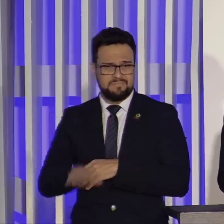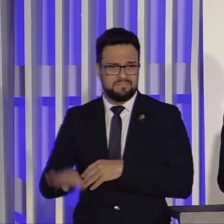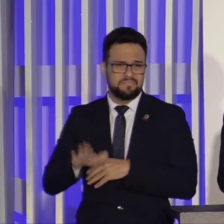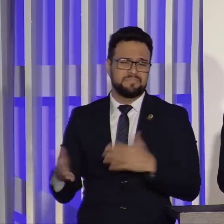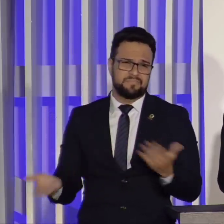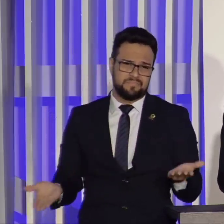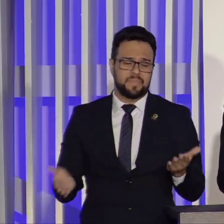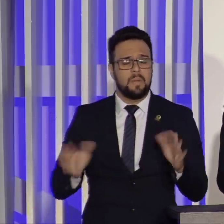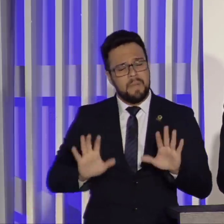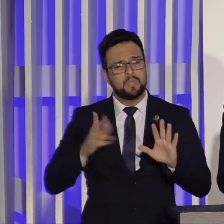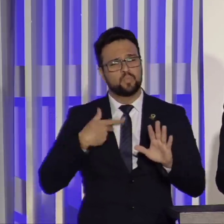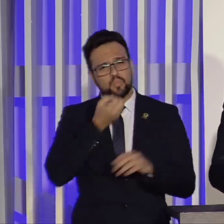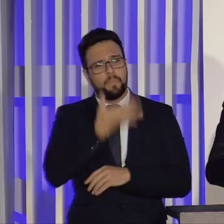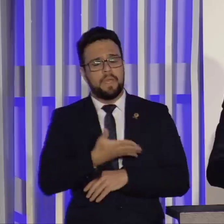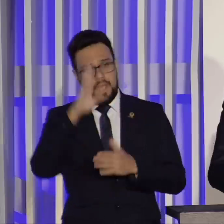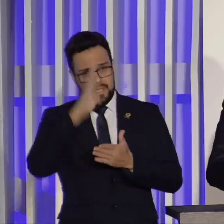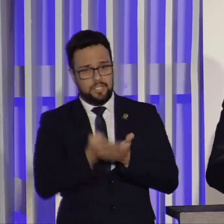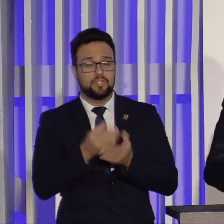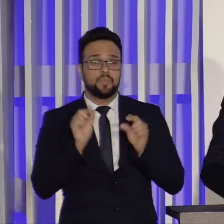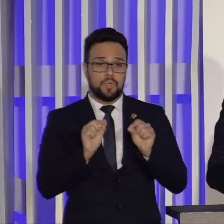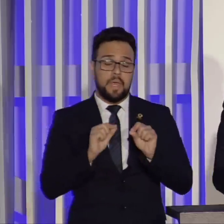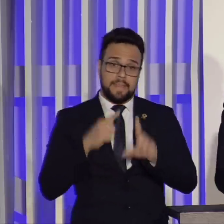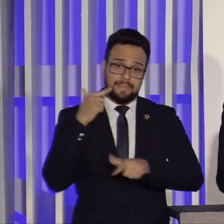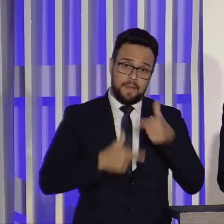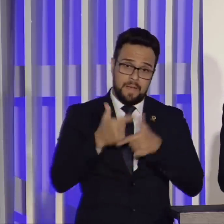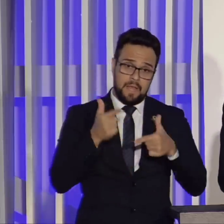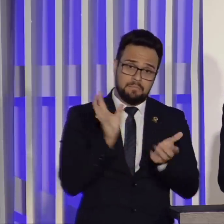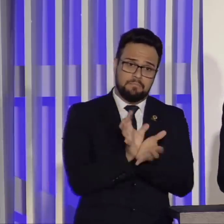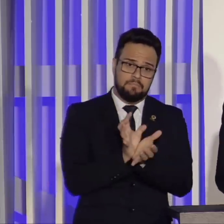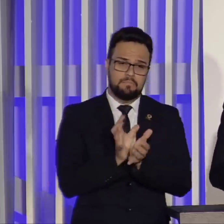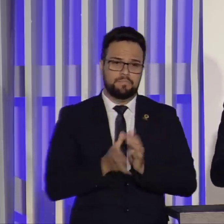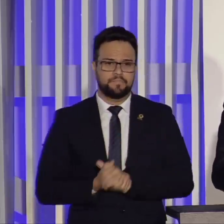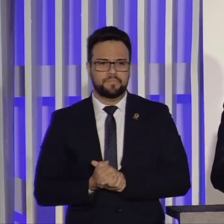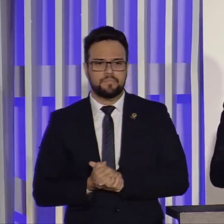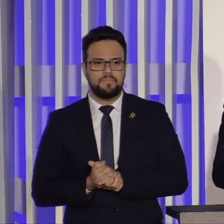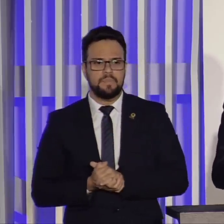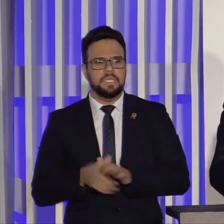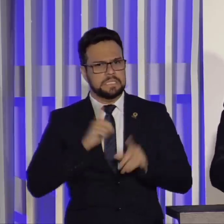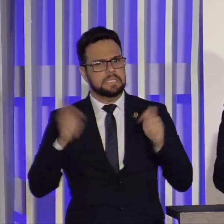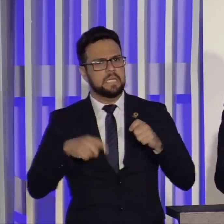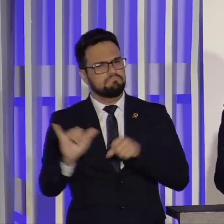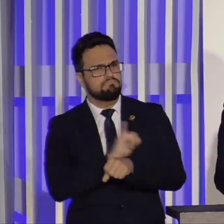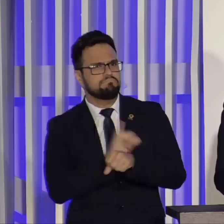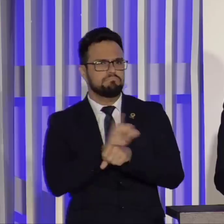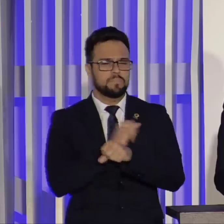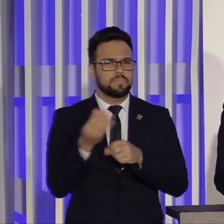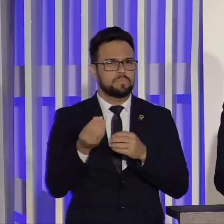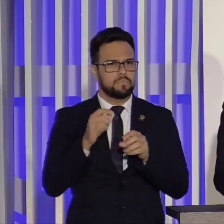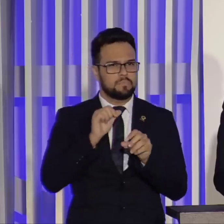que nós temos, ao trabalhar em equipe, meios de realmente mudar o Brasil.